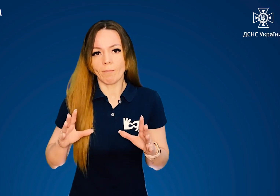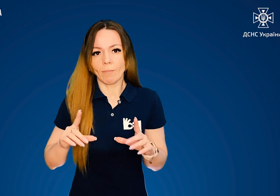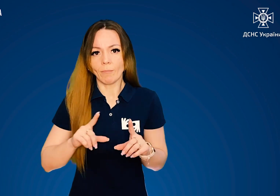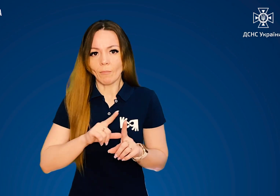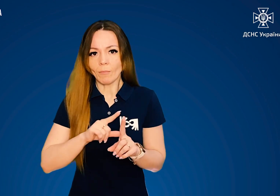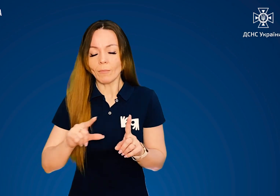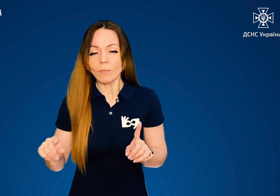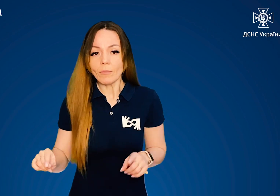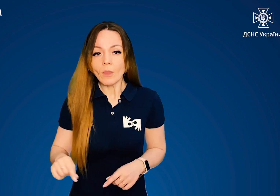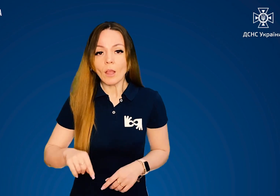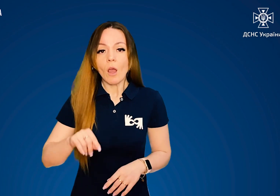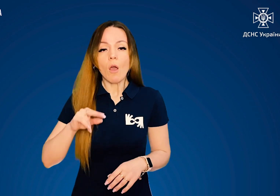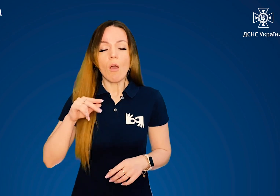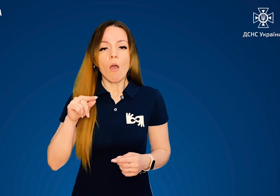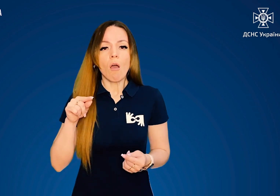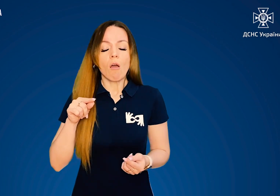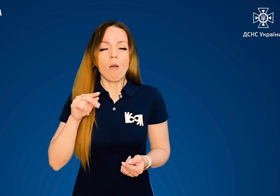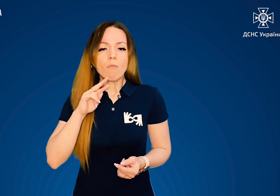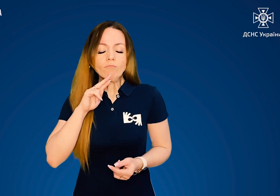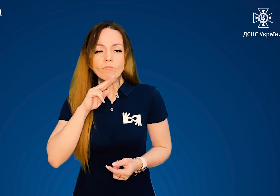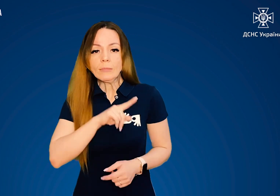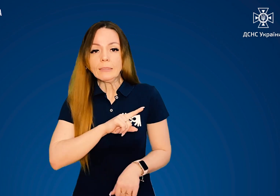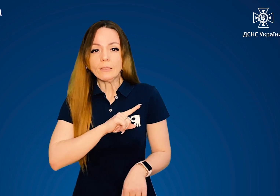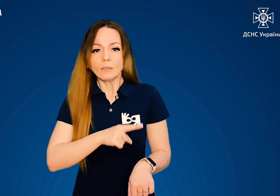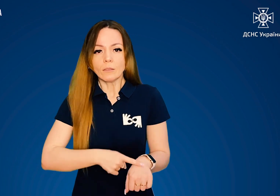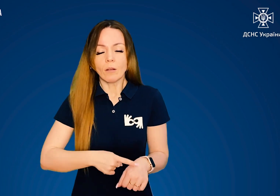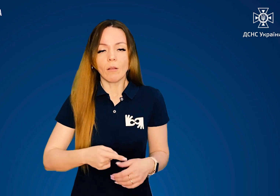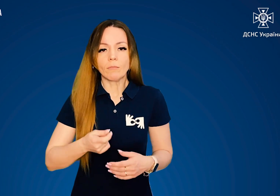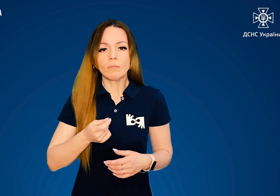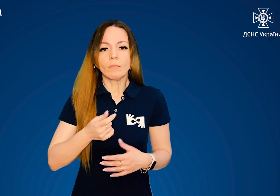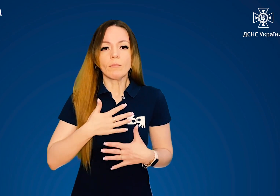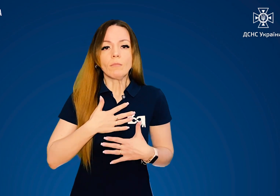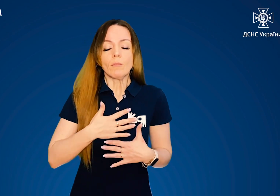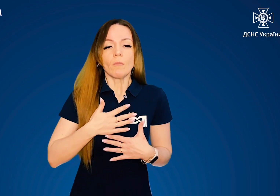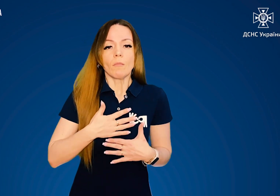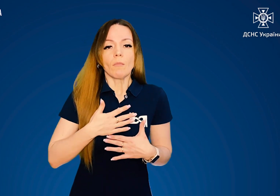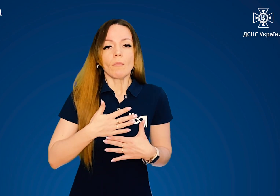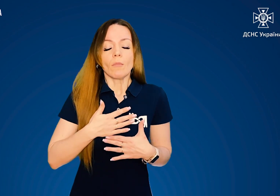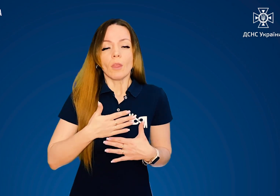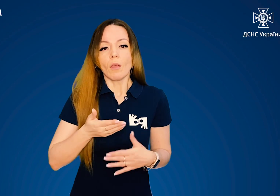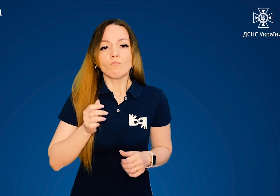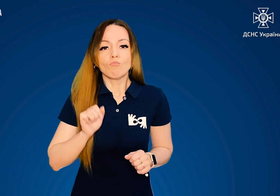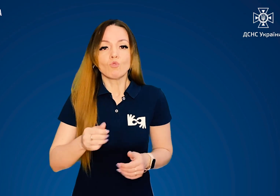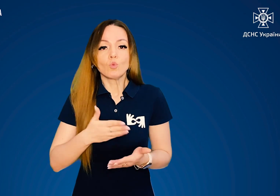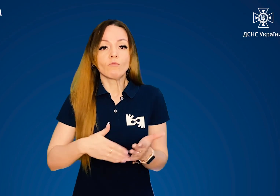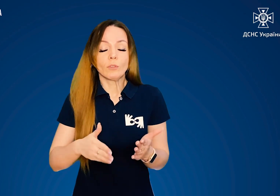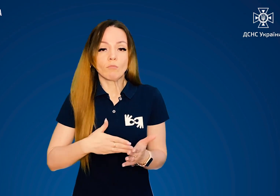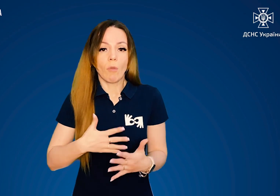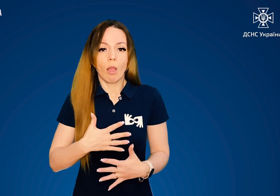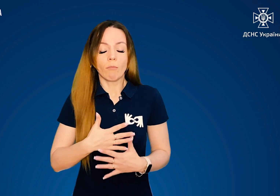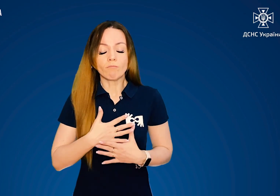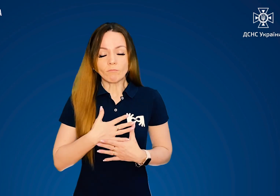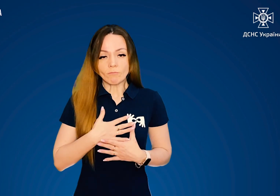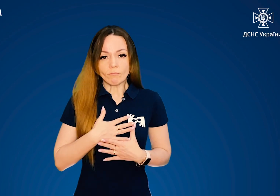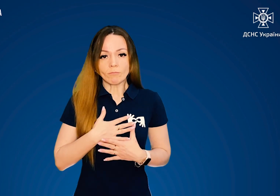Характерними ознаками тяжкого отруєння є поверхневе дихання, іноді його повна зупинка.